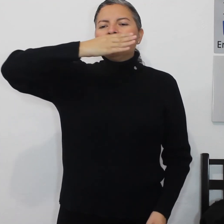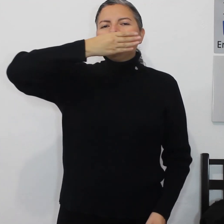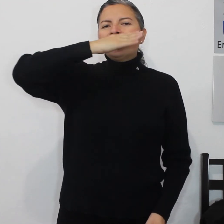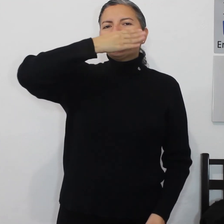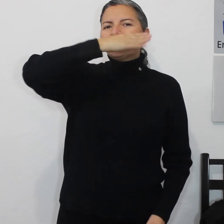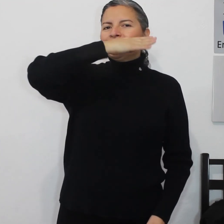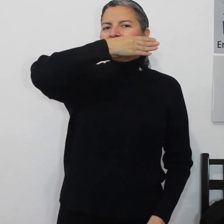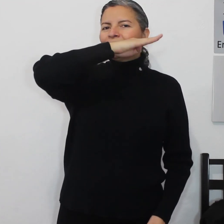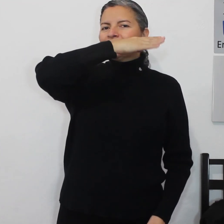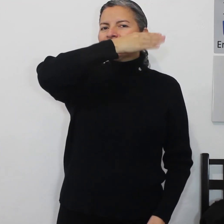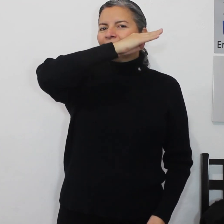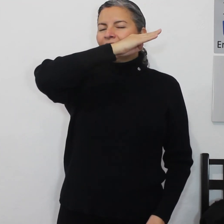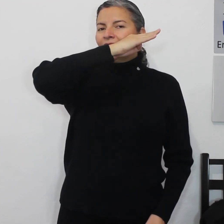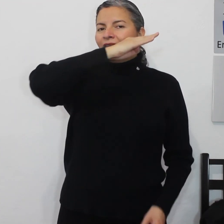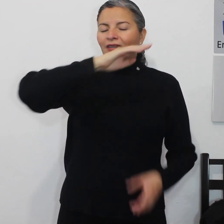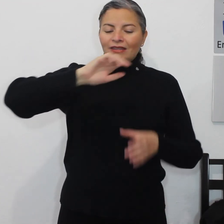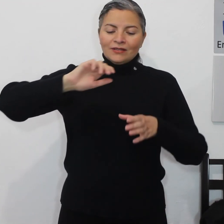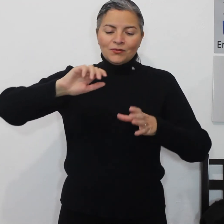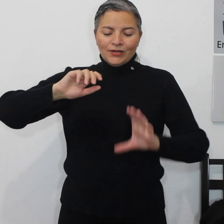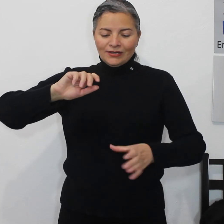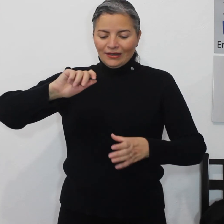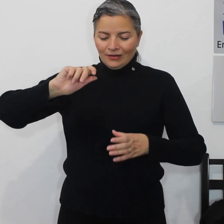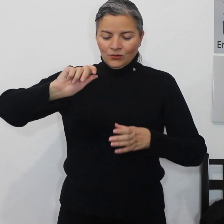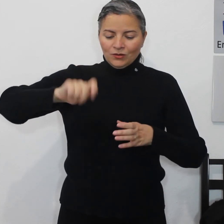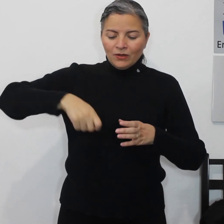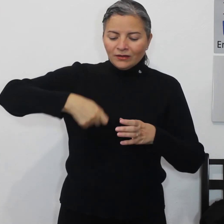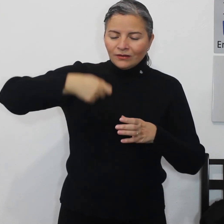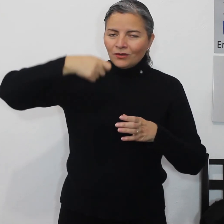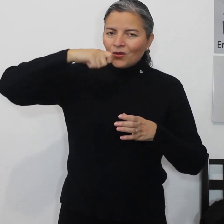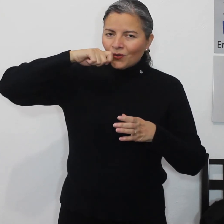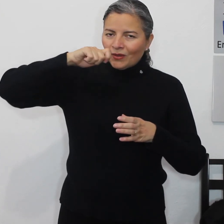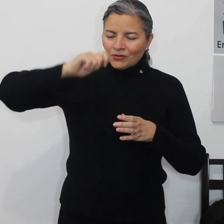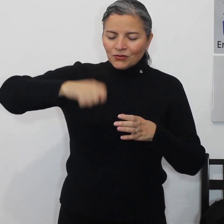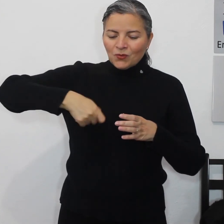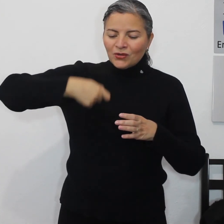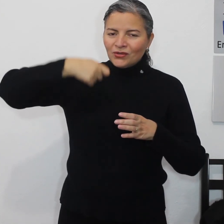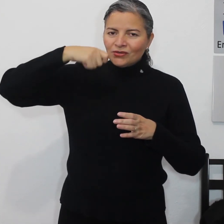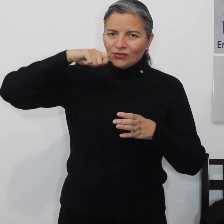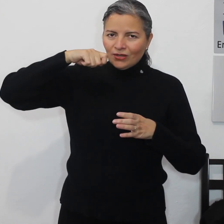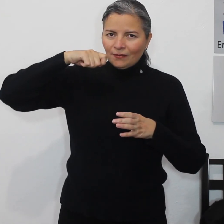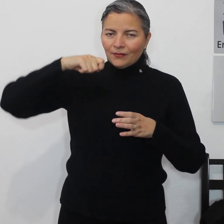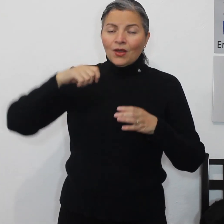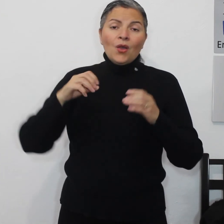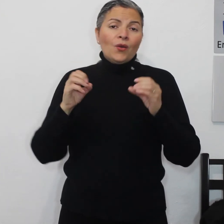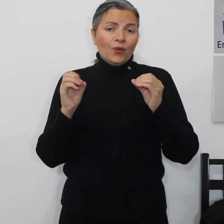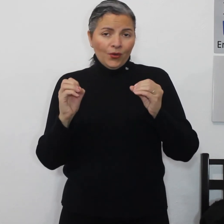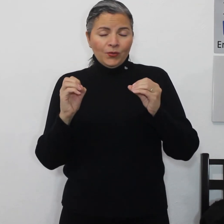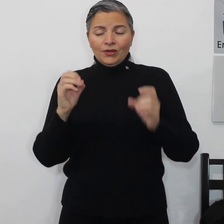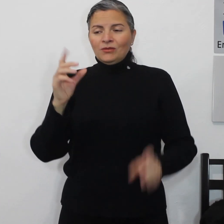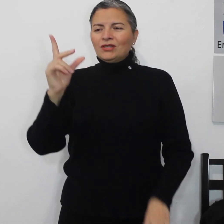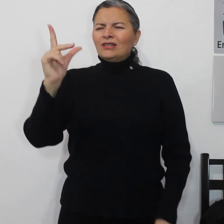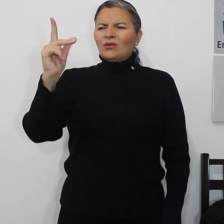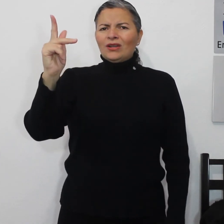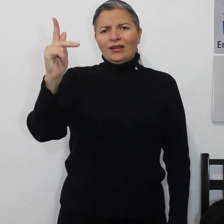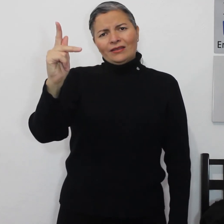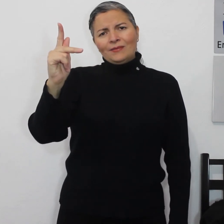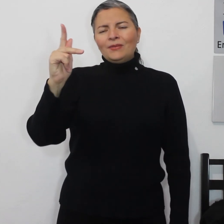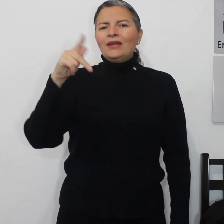abajo. Y después agarramos el plato y nos lo comemos. Pozole. O podemos decir con la letra P